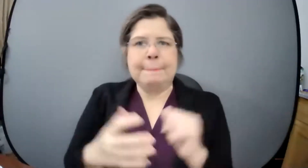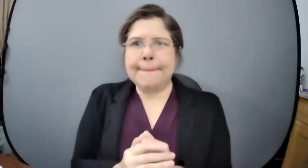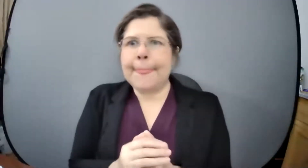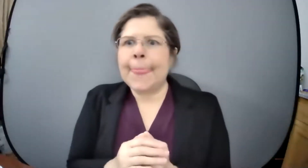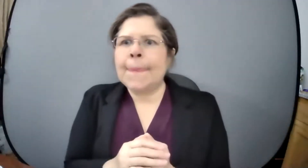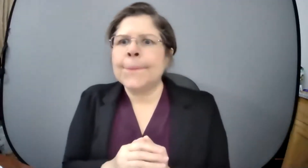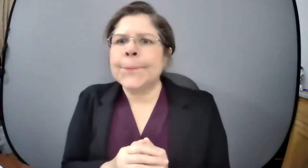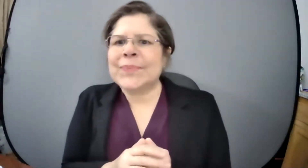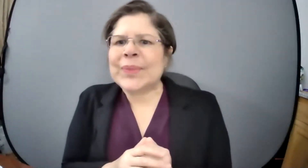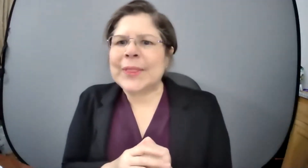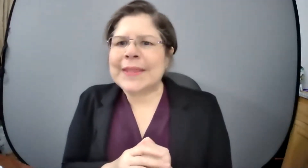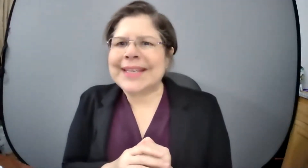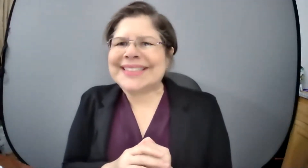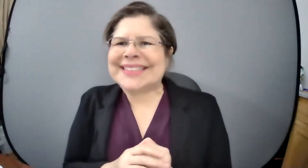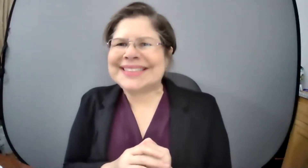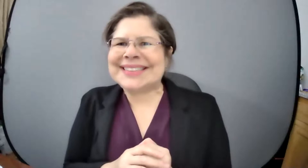ok ok